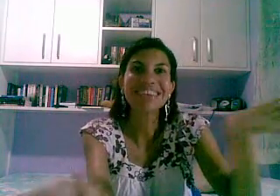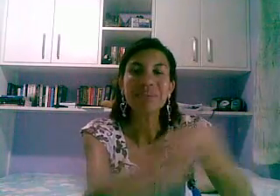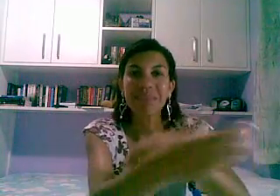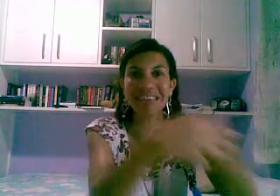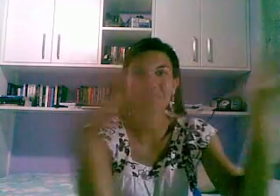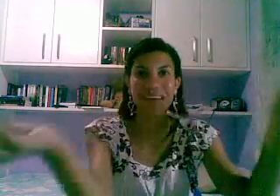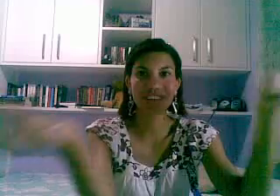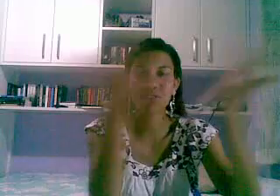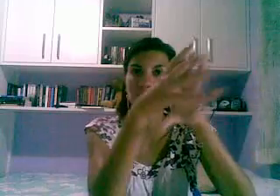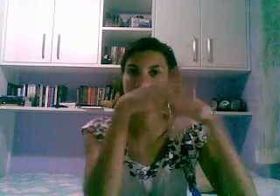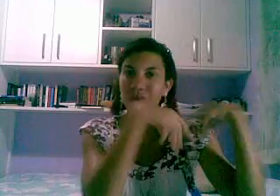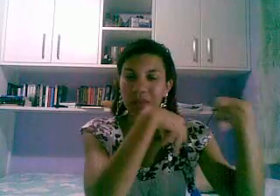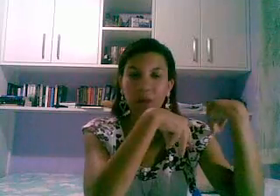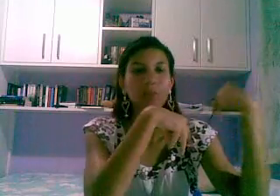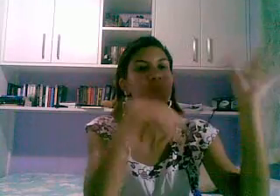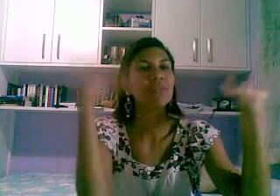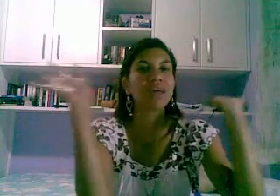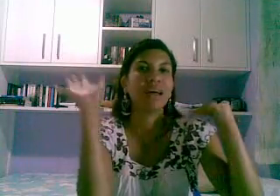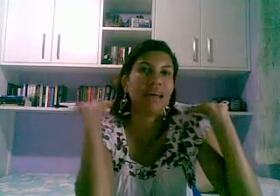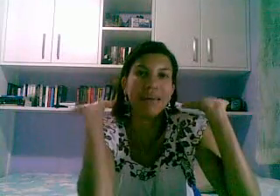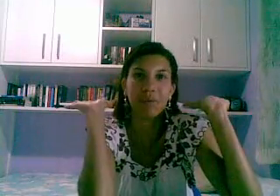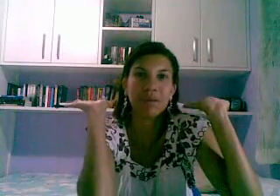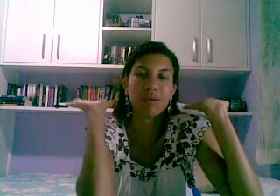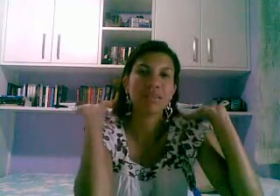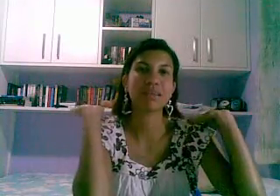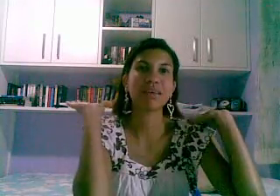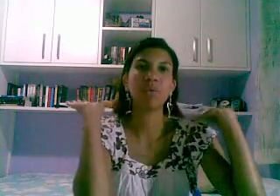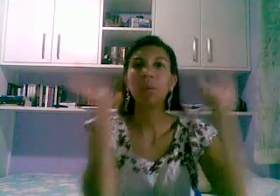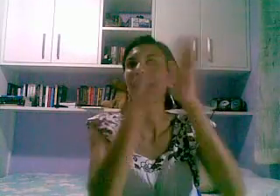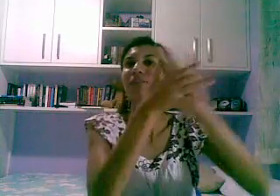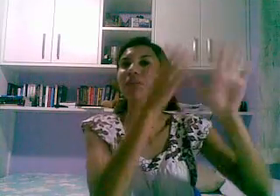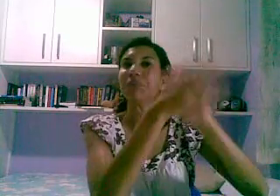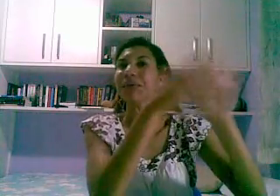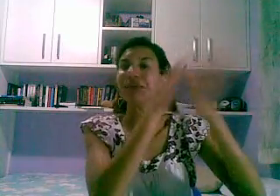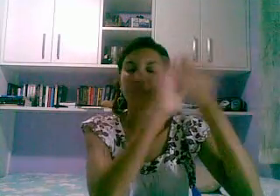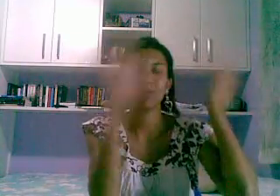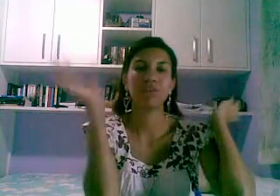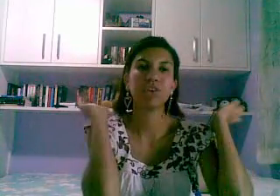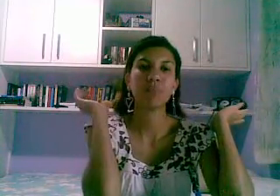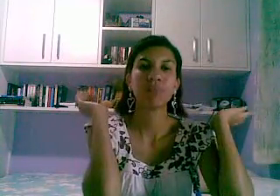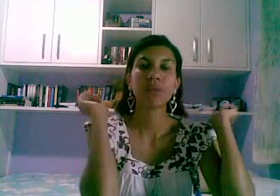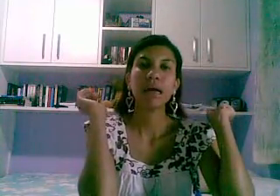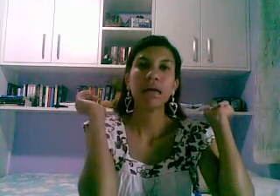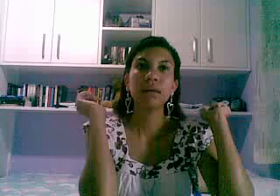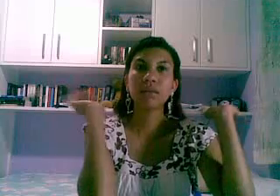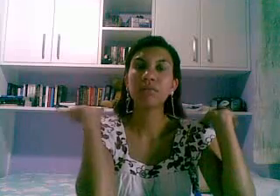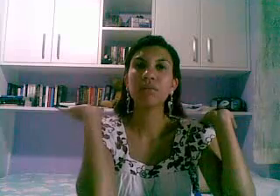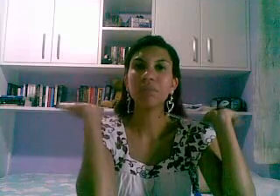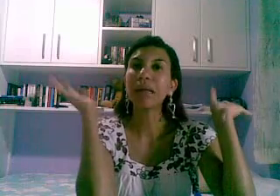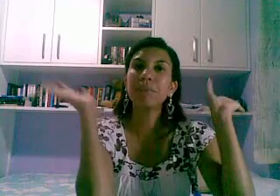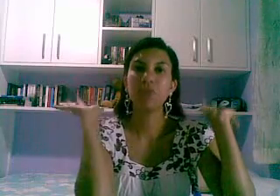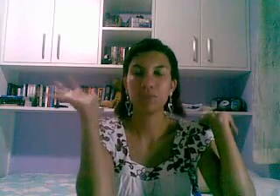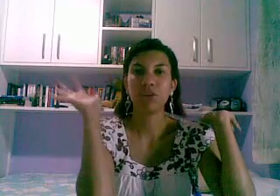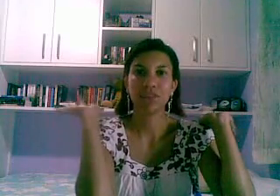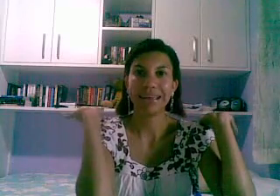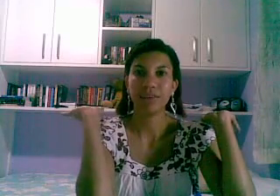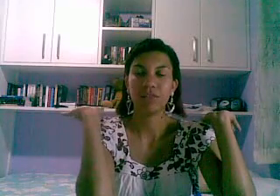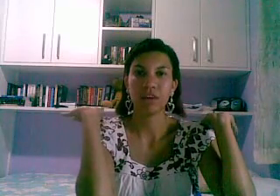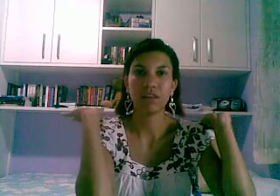participar de todos ou não é uma coisa que eu lavo as minhas mãos então não tem muito mistério gente